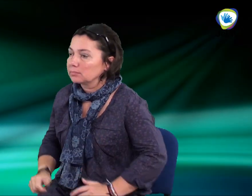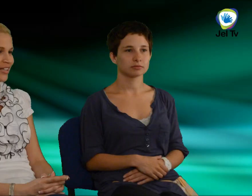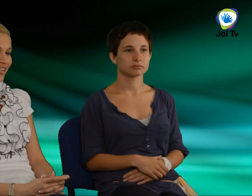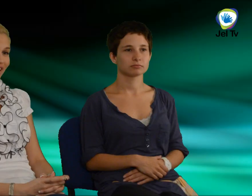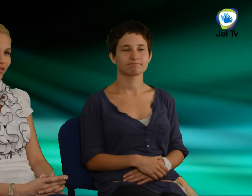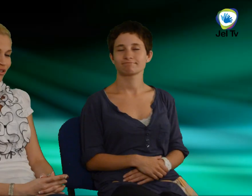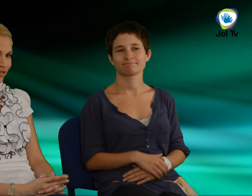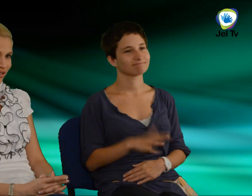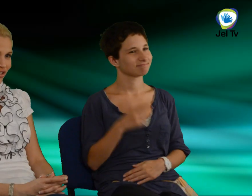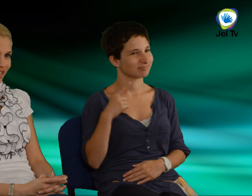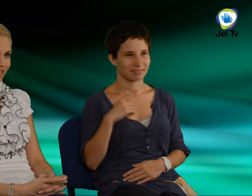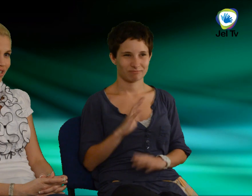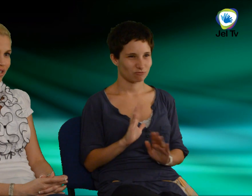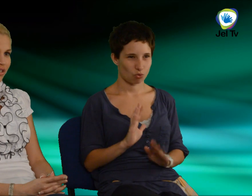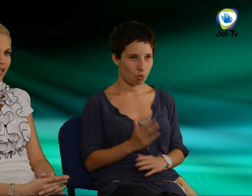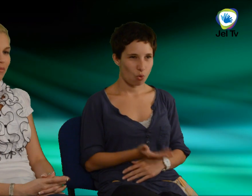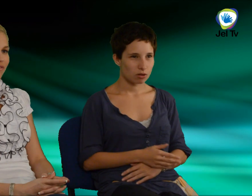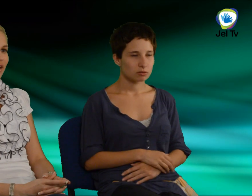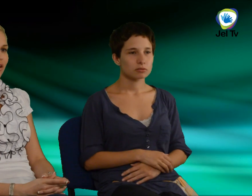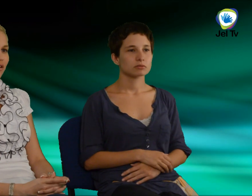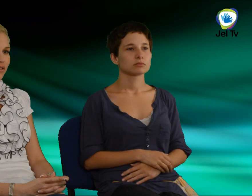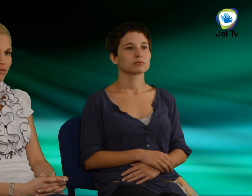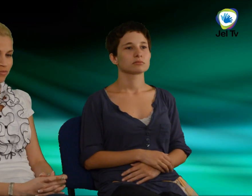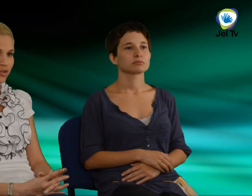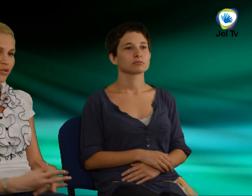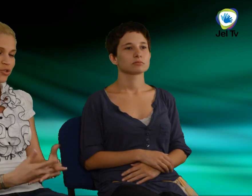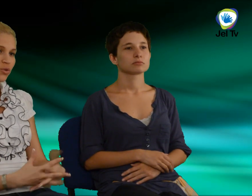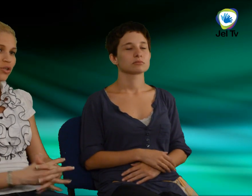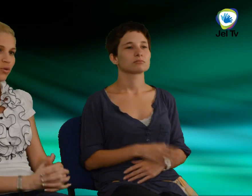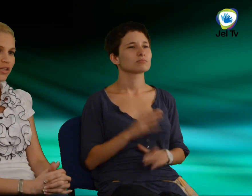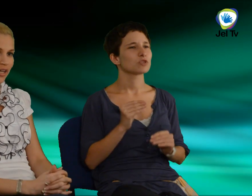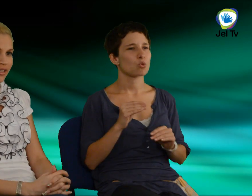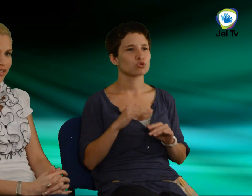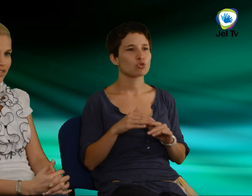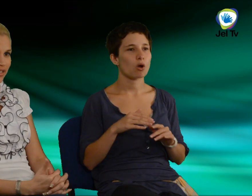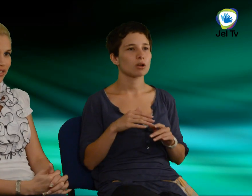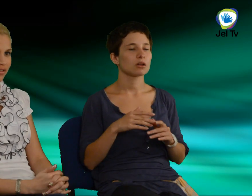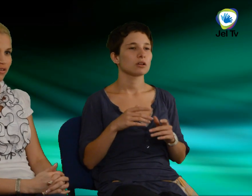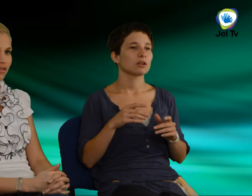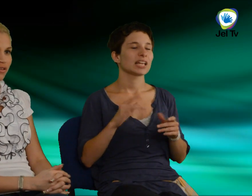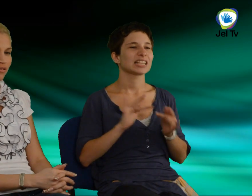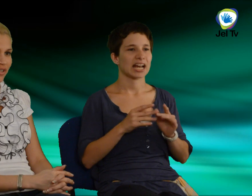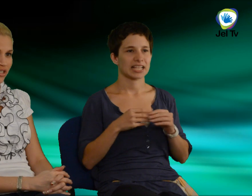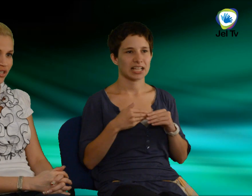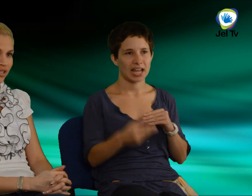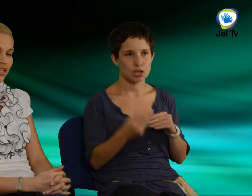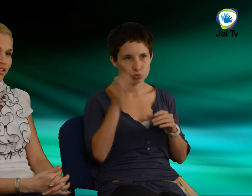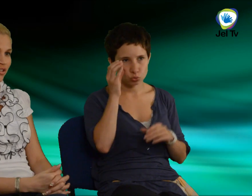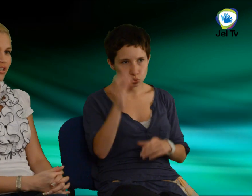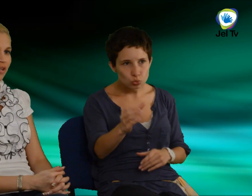Nem volt közönségdi, mivel nagyon sokan online nézték a versenyt, és nem